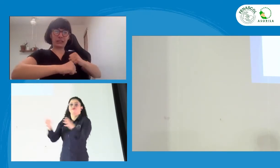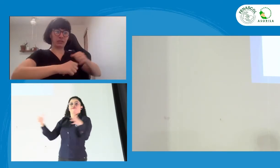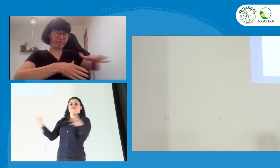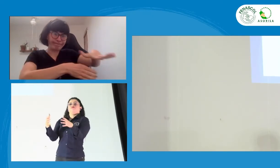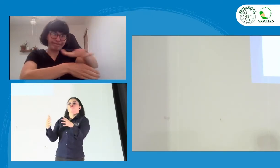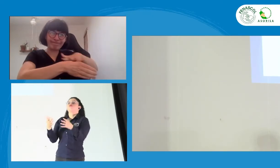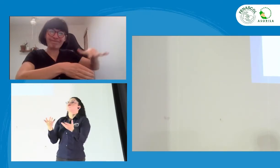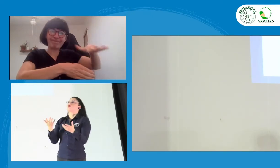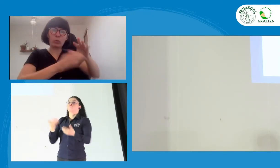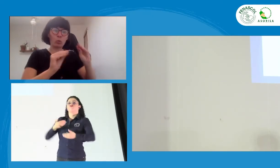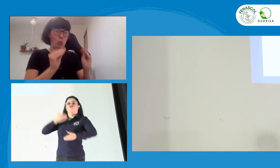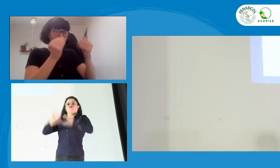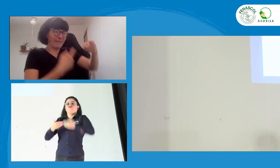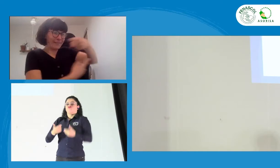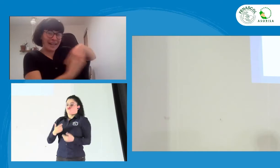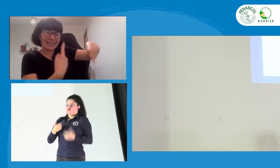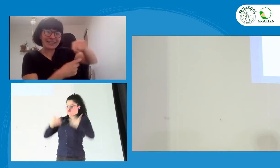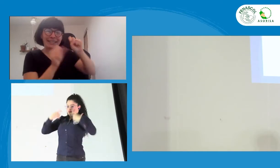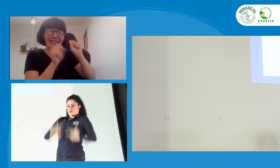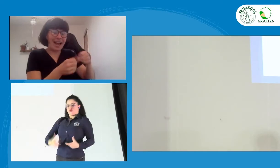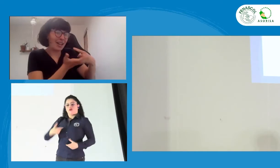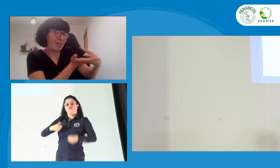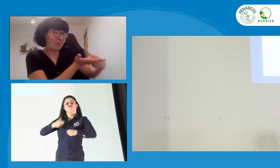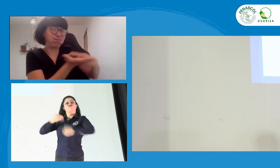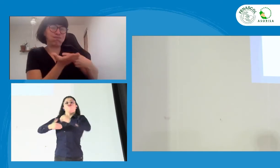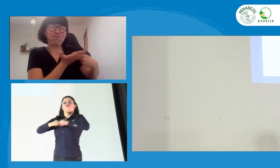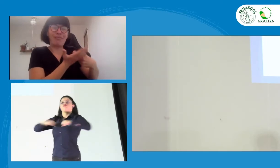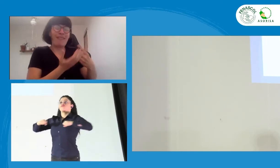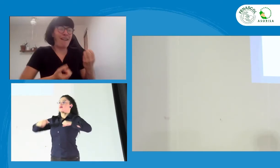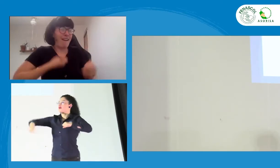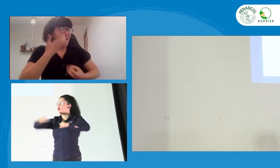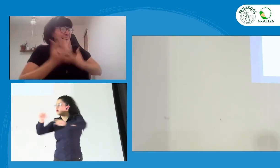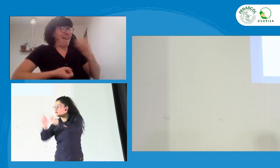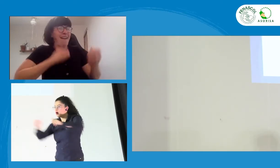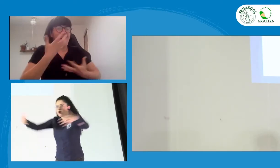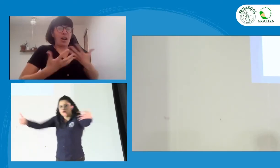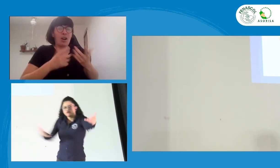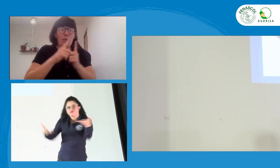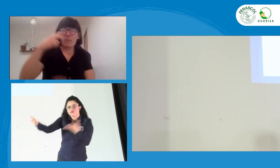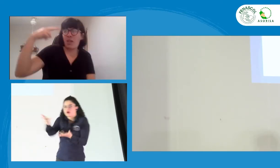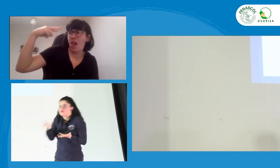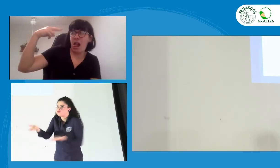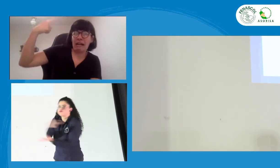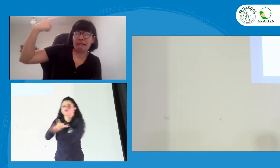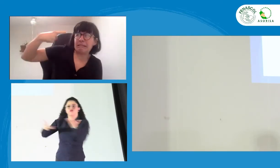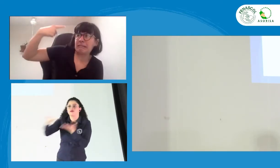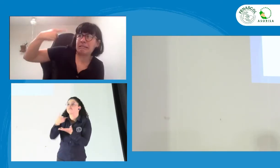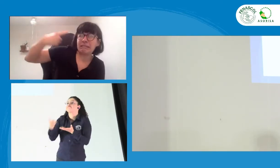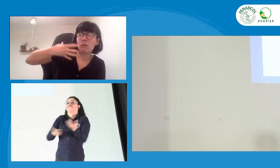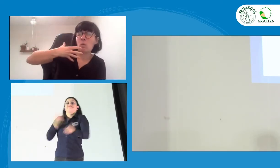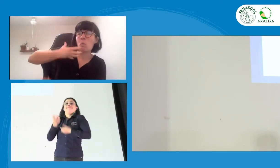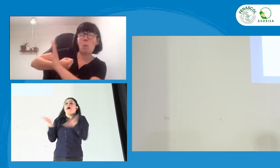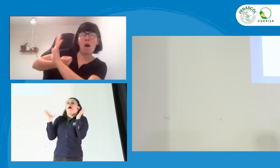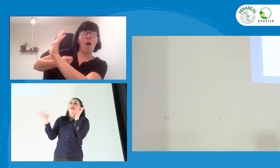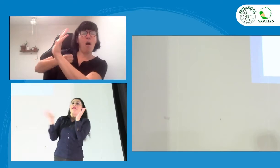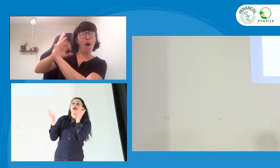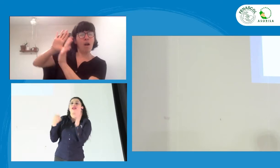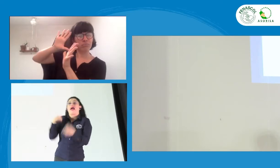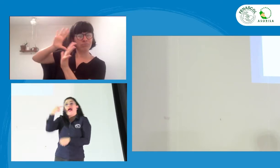su espacio y que los jóvenes puedan compartir, hablar de lo suyo, tener su libre